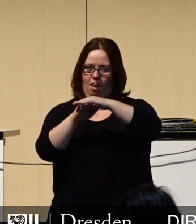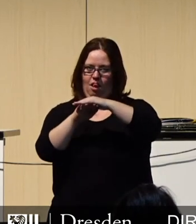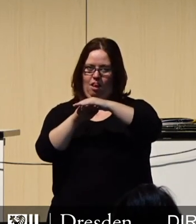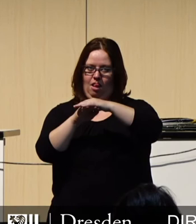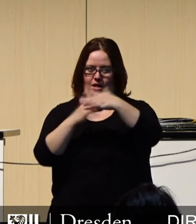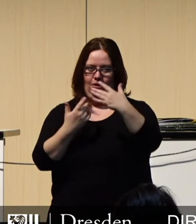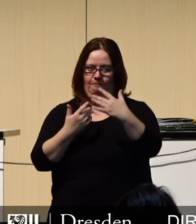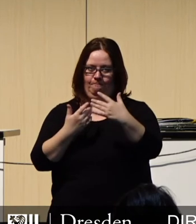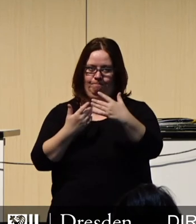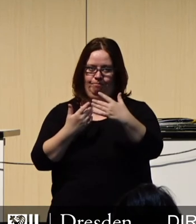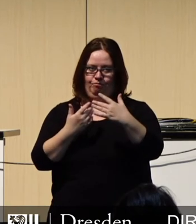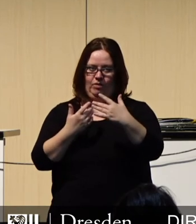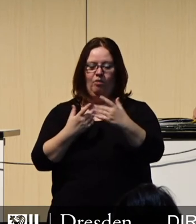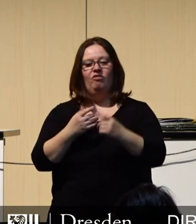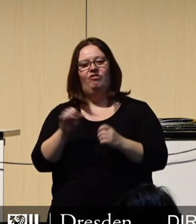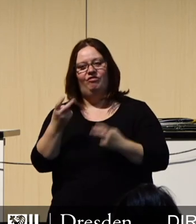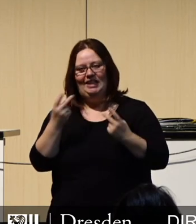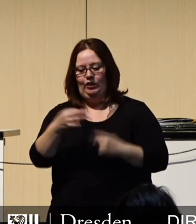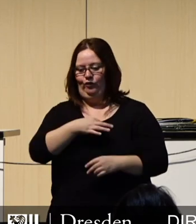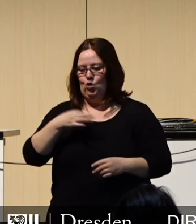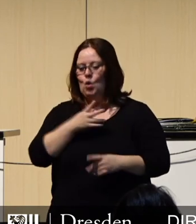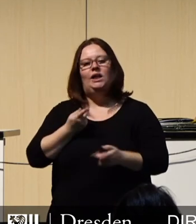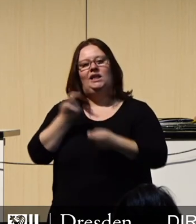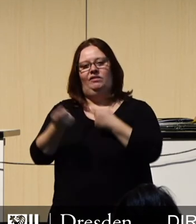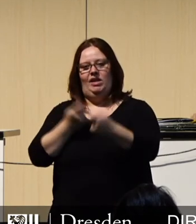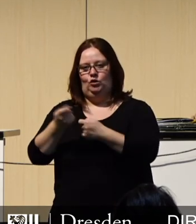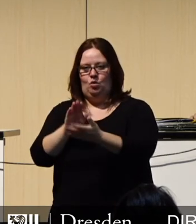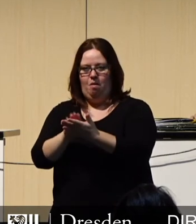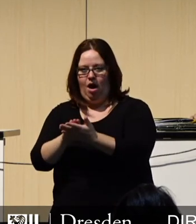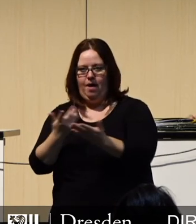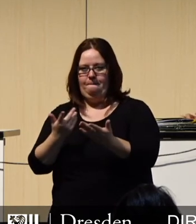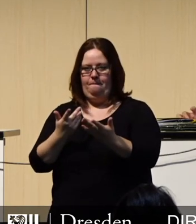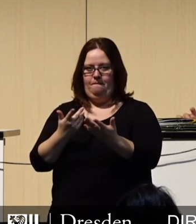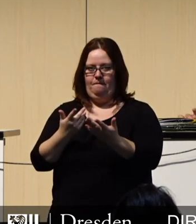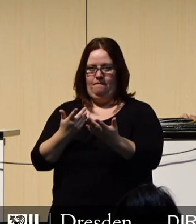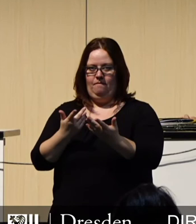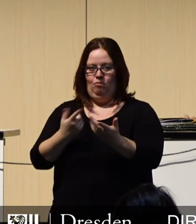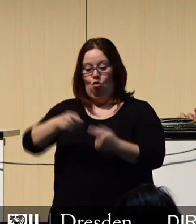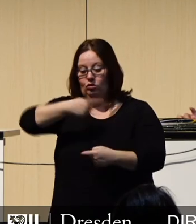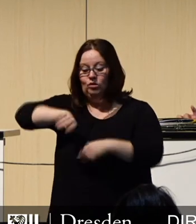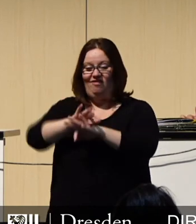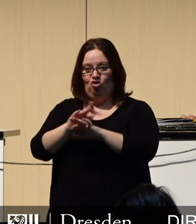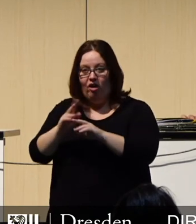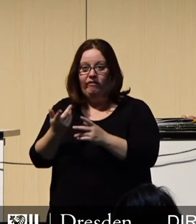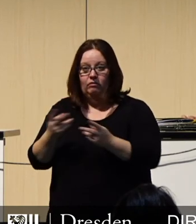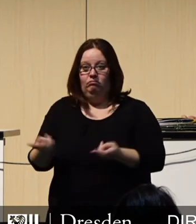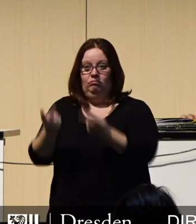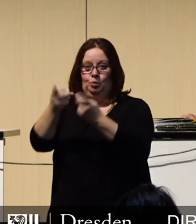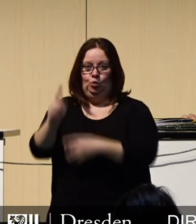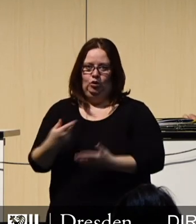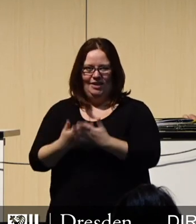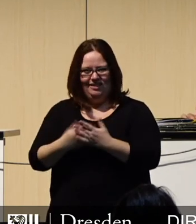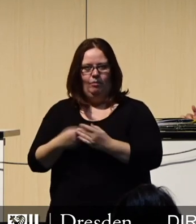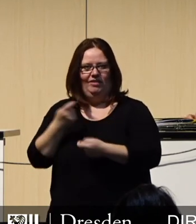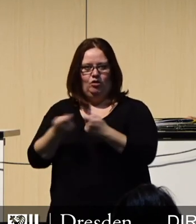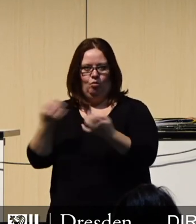tun dies, um die Investitionskraft in unserer Stadt zu erhalten, Investitionen, die unsere Wirtschaft dringend braucht. Und